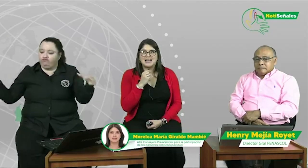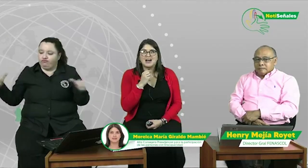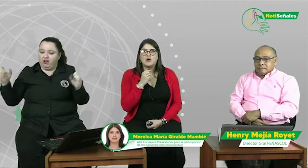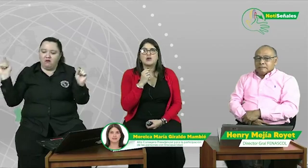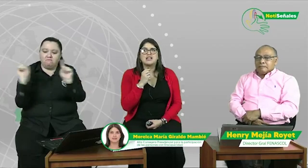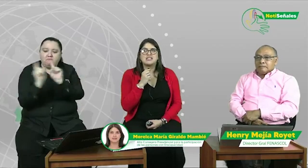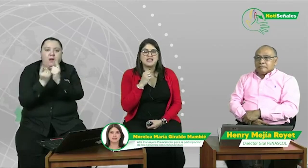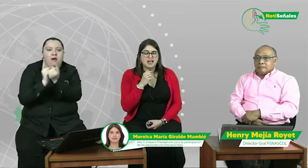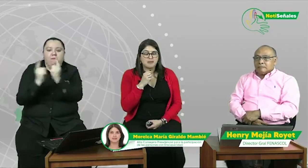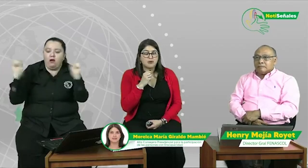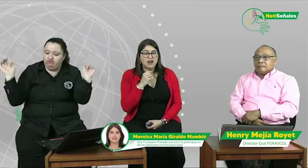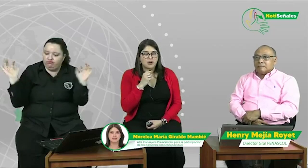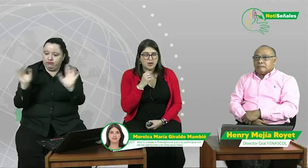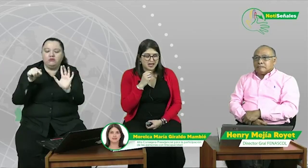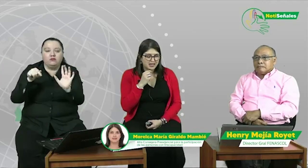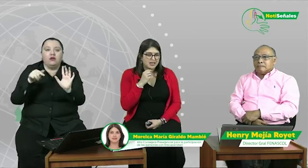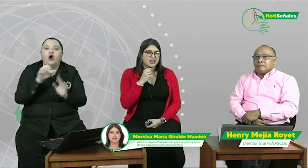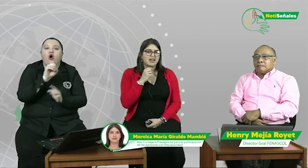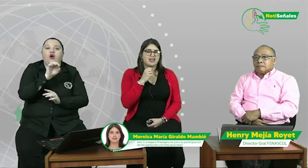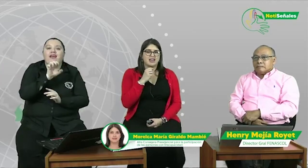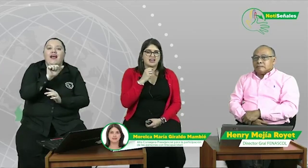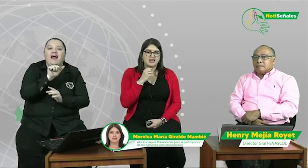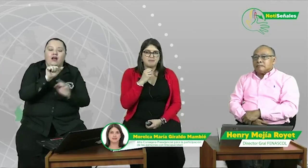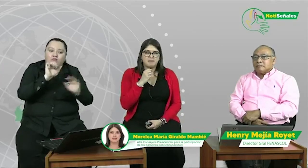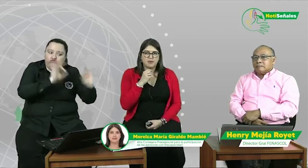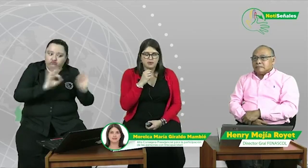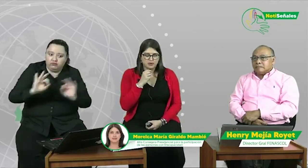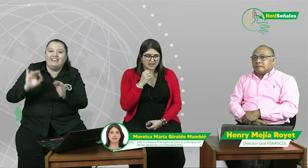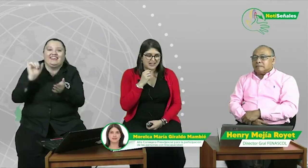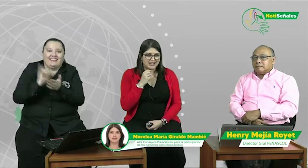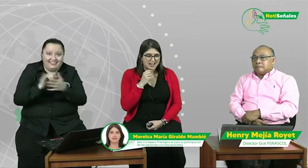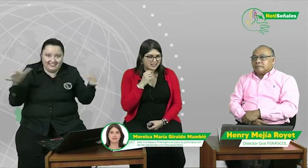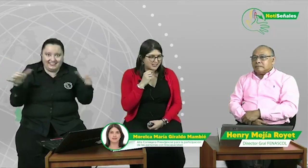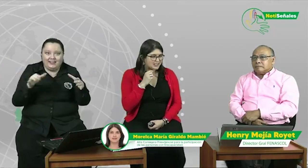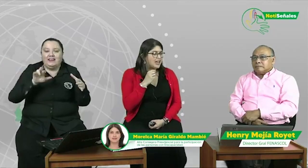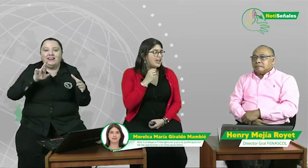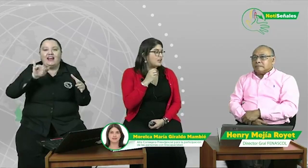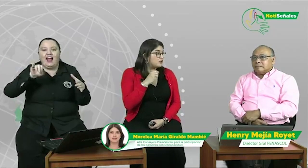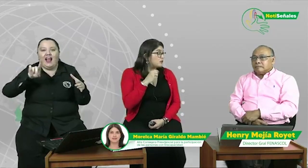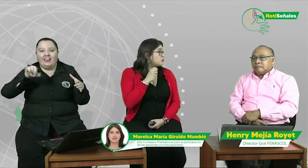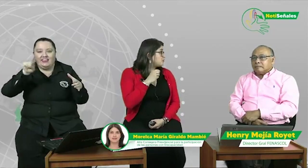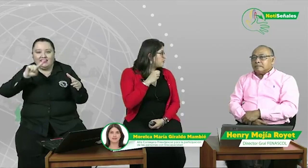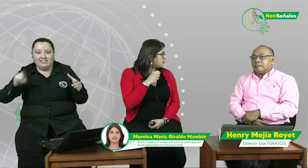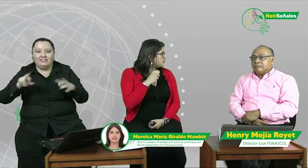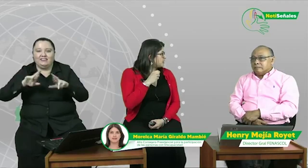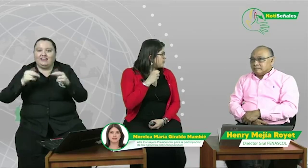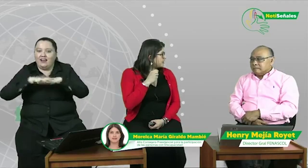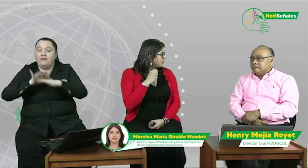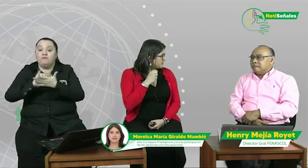organizada por la OEA y por el RIADIS en donde tuvimos la oportunidad de participar